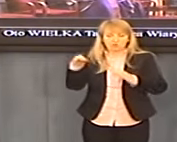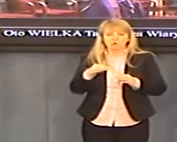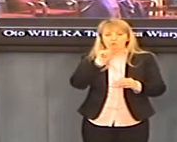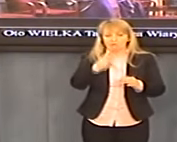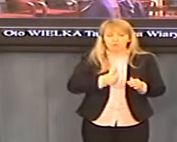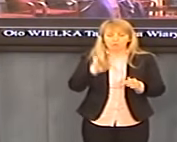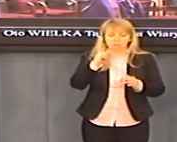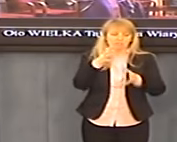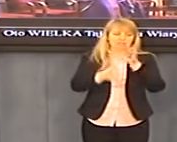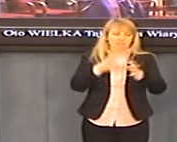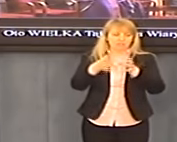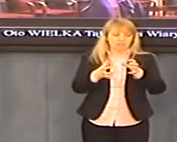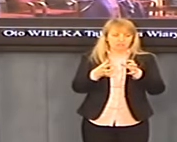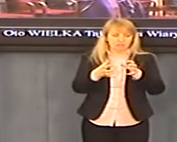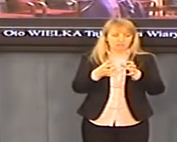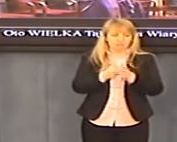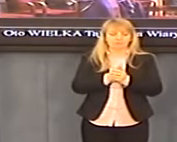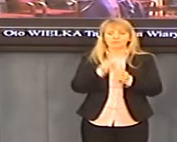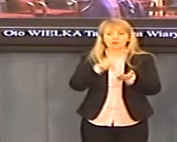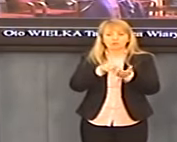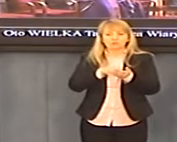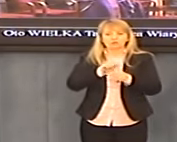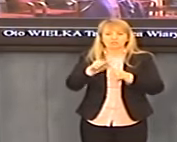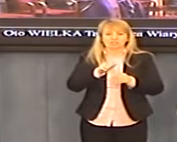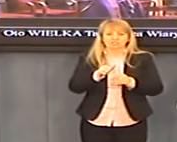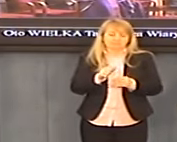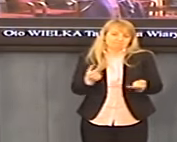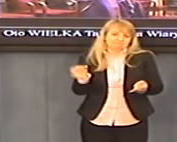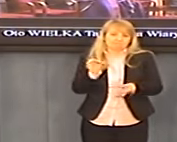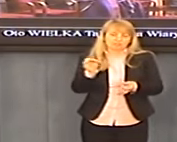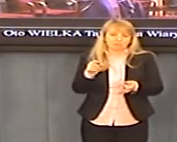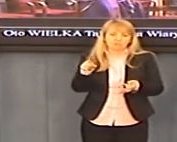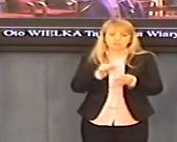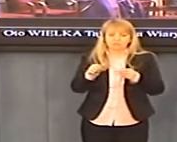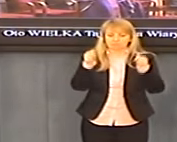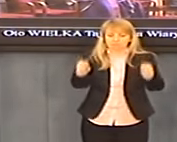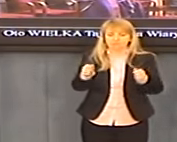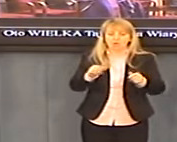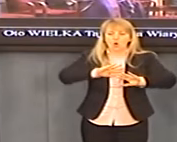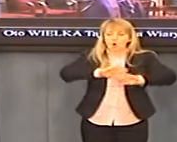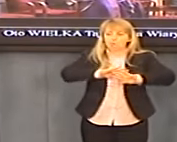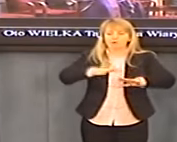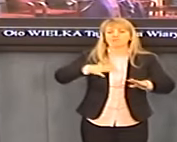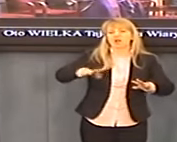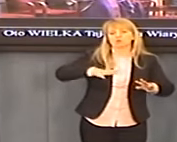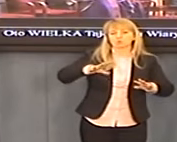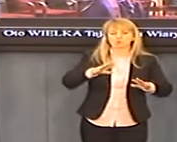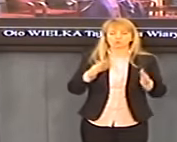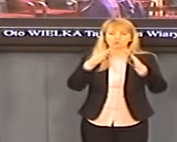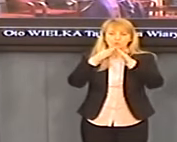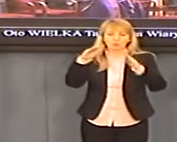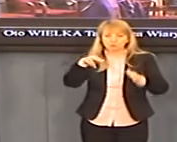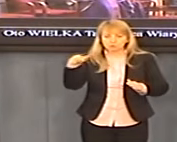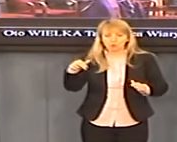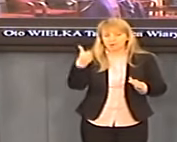Więc jest to obciach. Deklaracja obrony wartości chrześcijańskich, czyli jednej